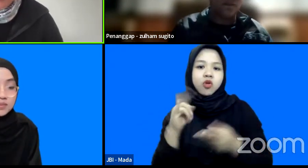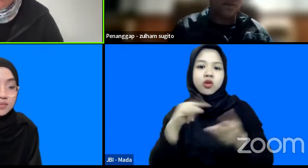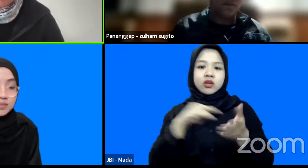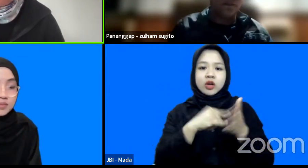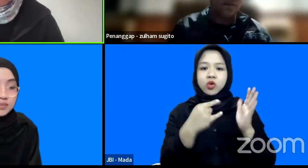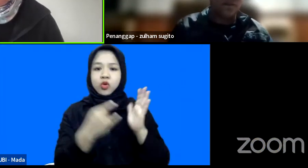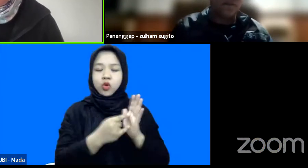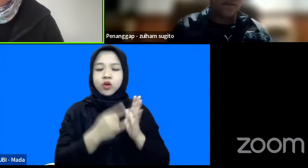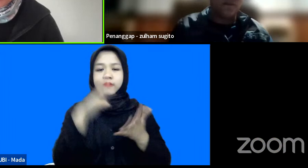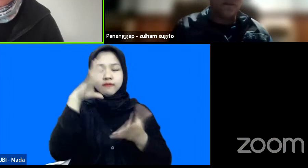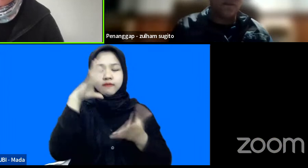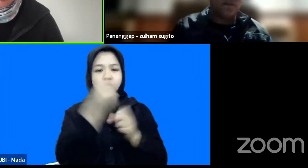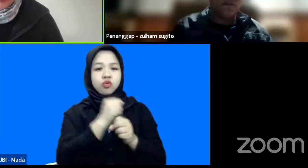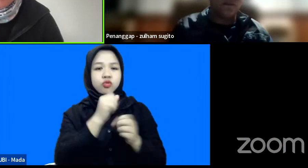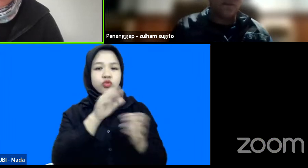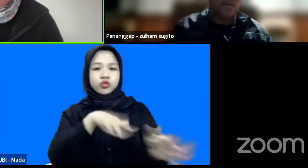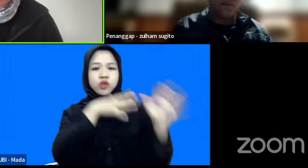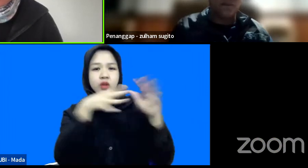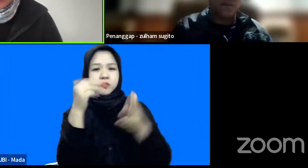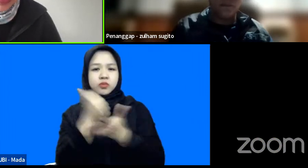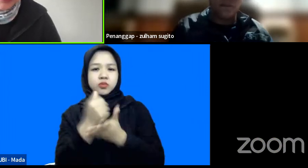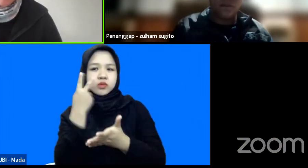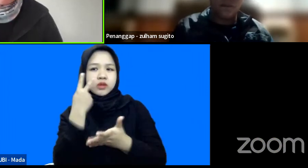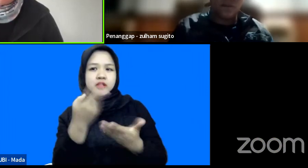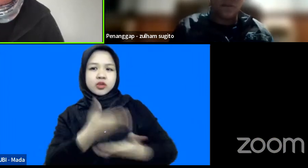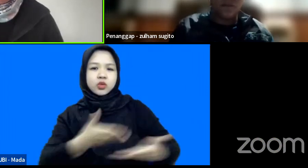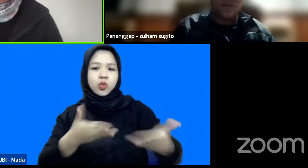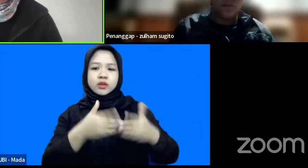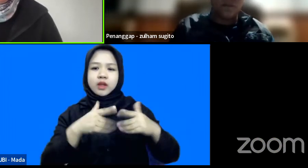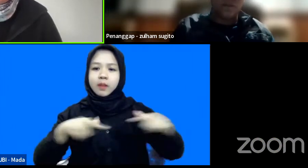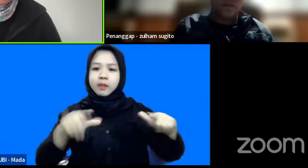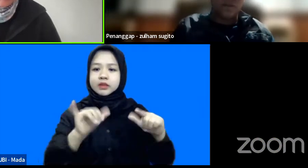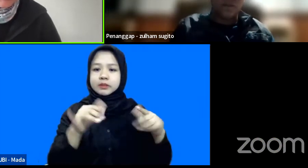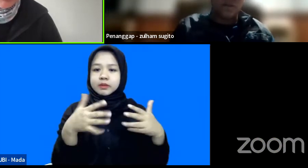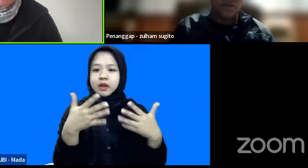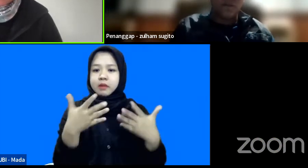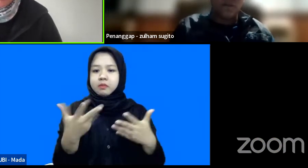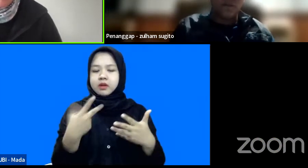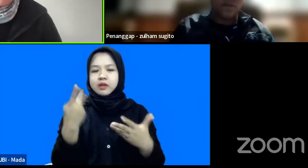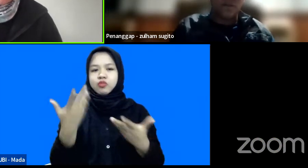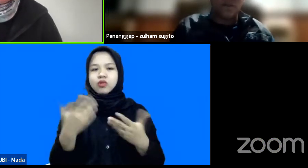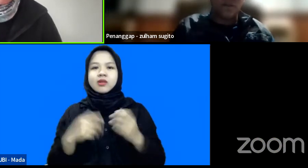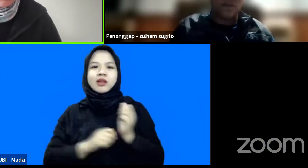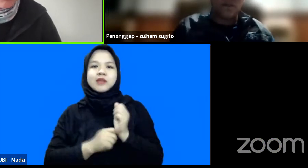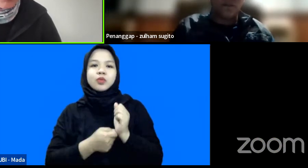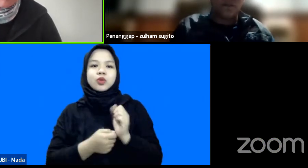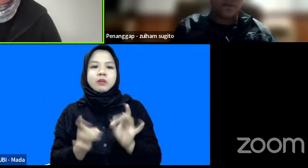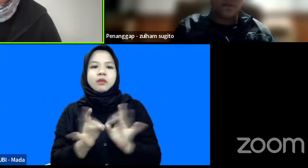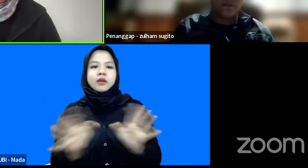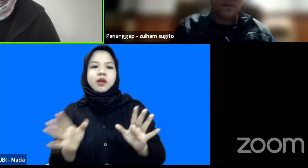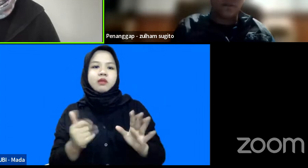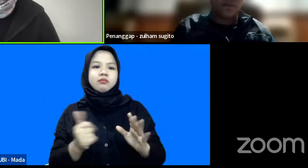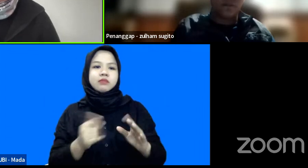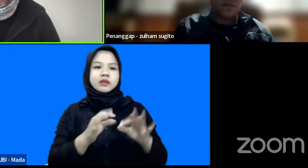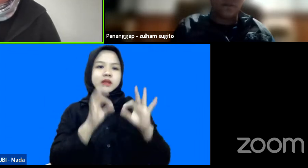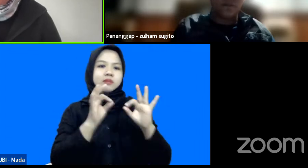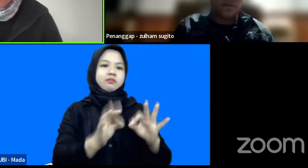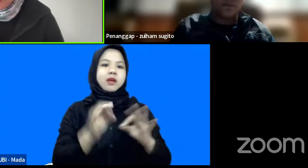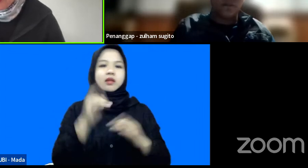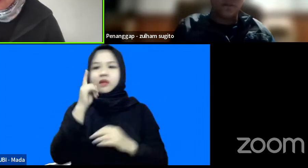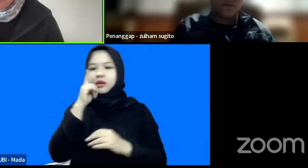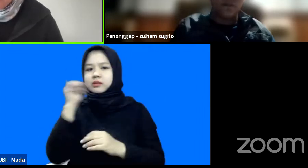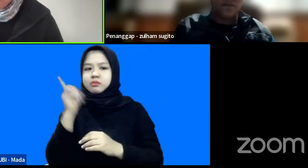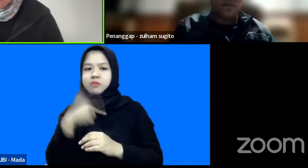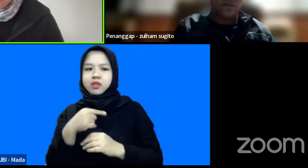centric kita memang betul-betul membaca situasi lapangan seperti apa kita reaksinya juga mungkin berbeda bisa lebih tepat bisa lebih cepat dan seterusnya